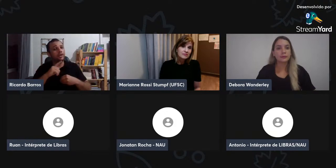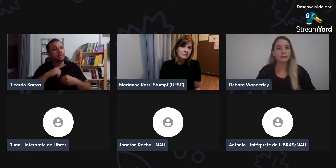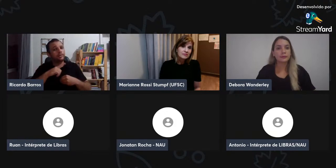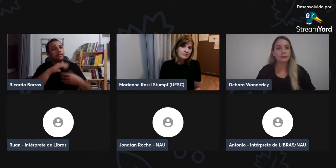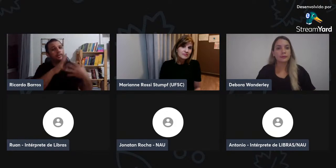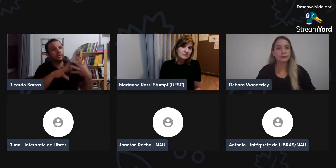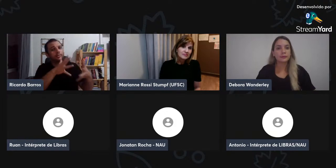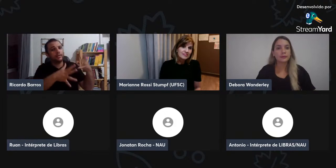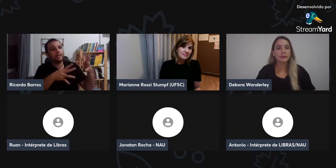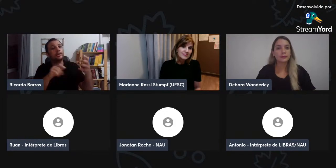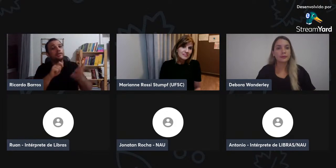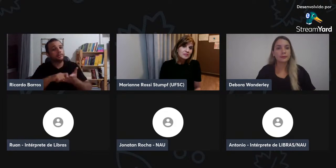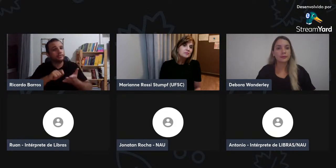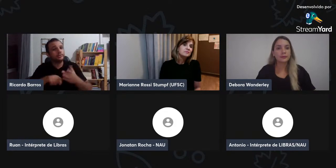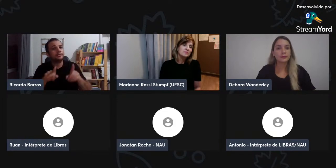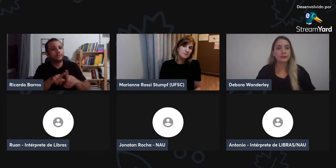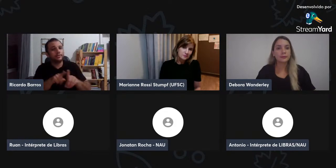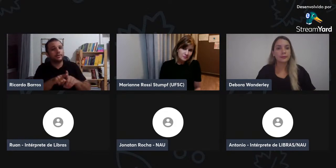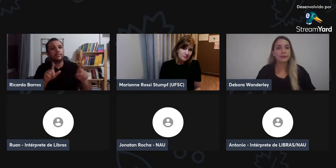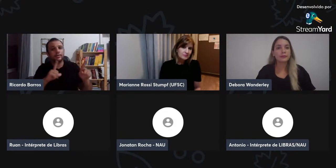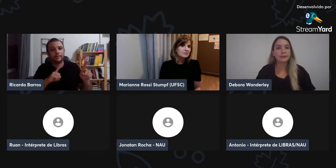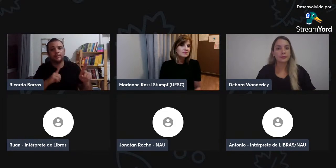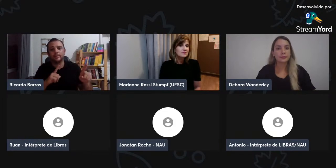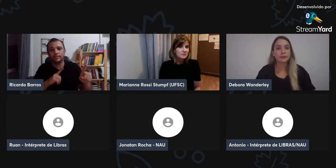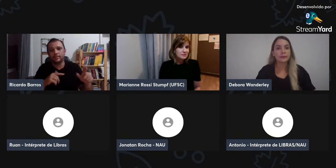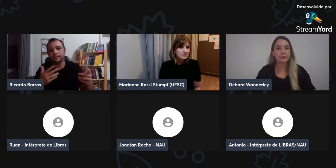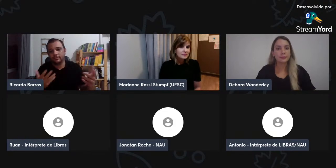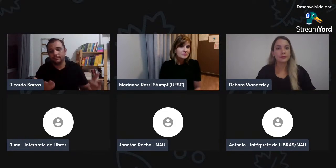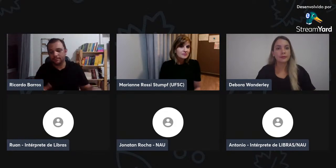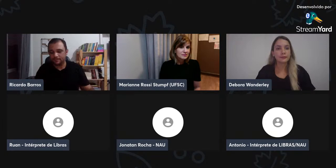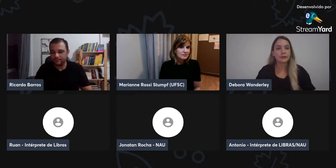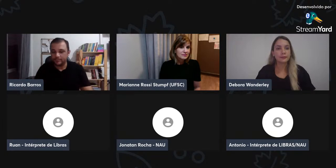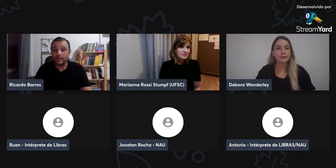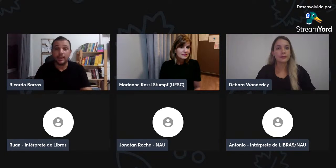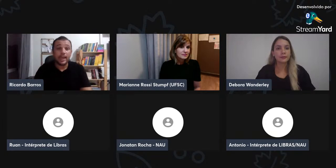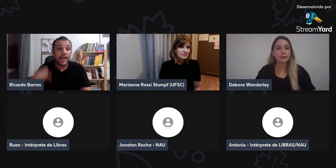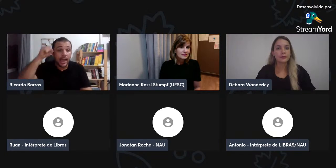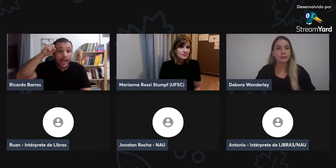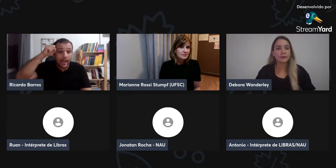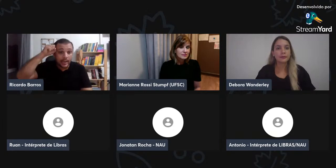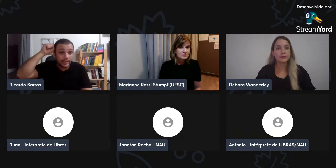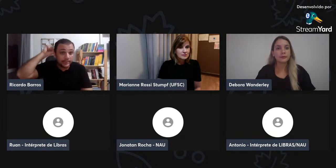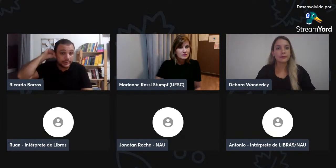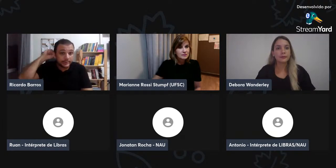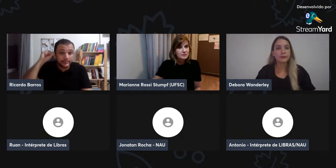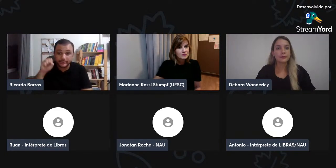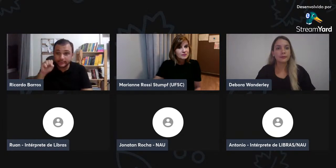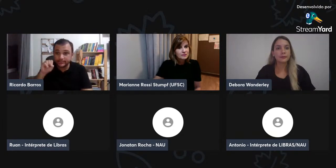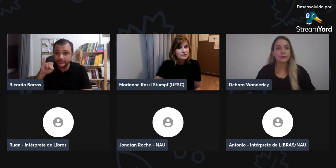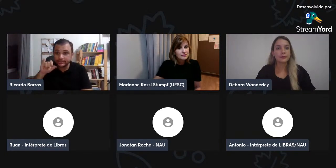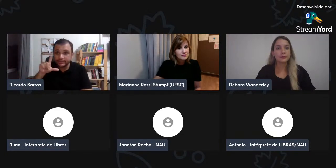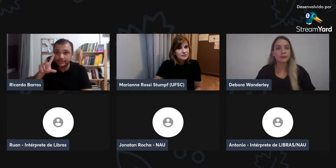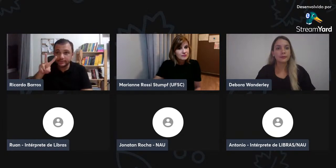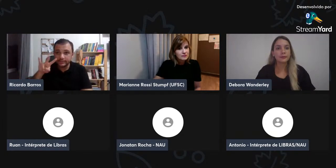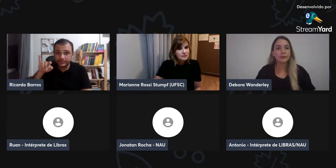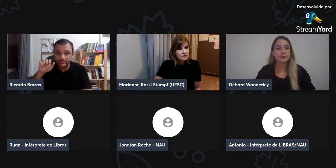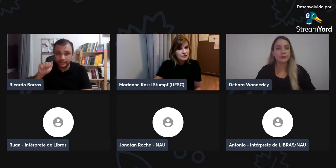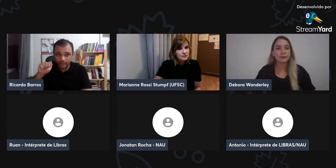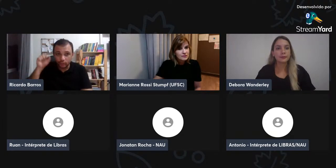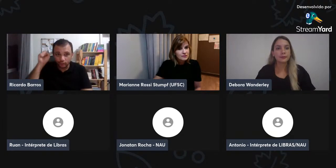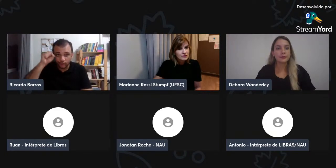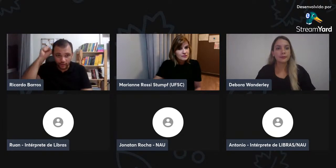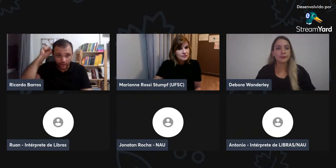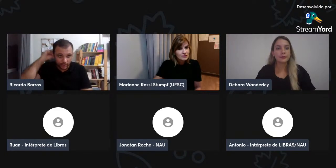o comentante com a língua de sinais, essa escrita, que, sempre motivando, e tendo a certeza que, não é uma língua,